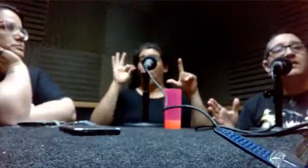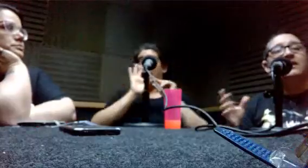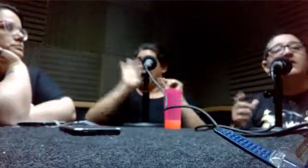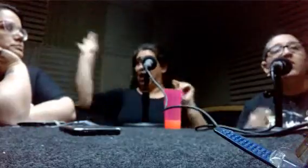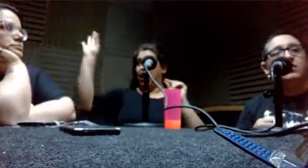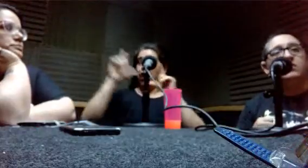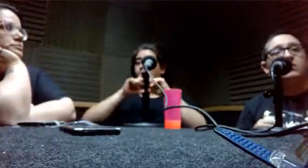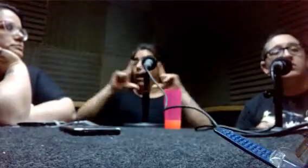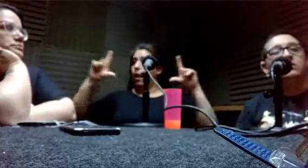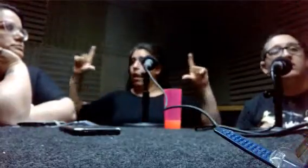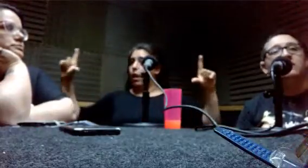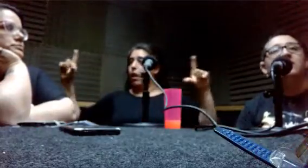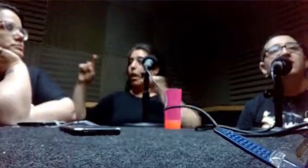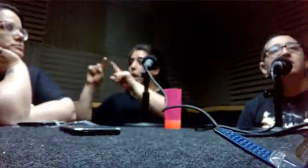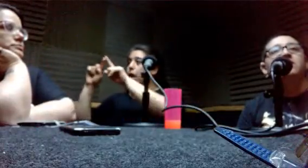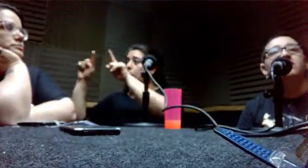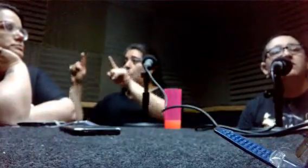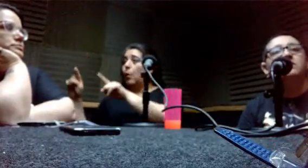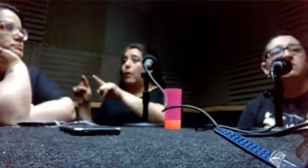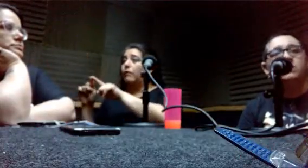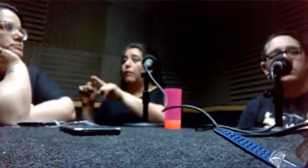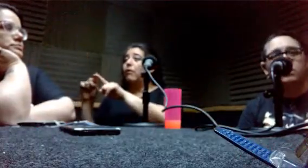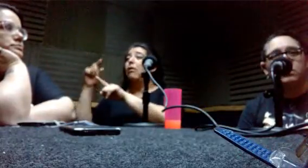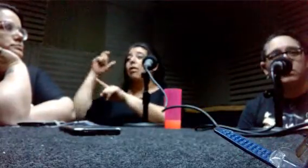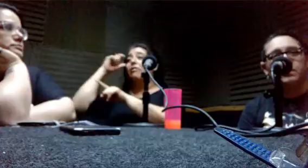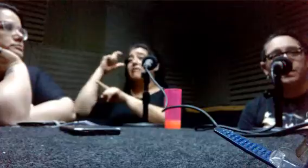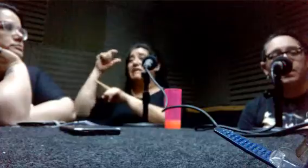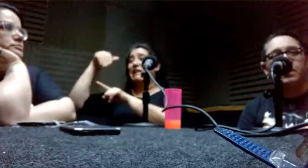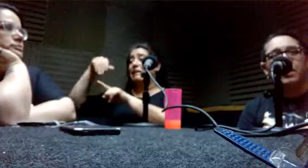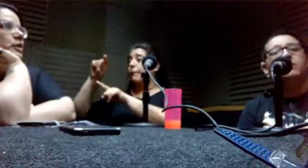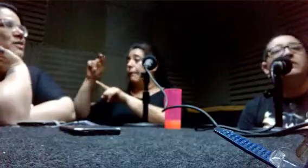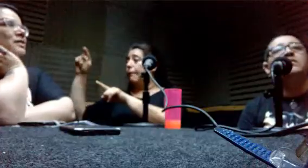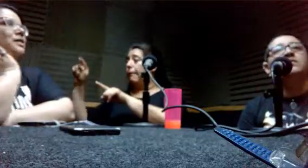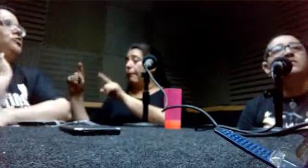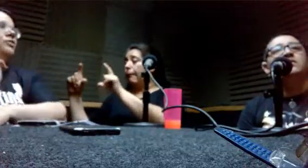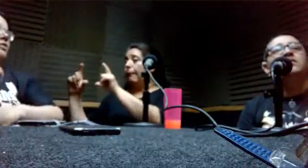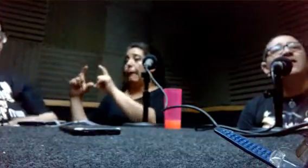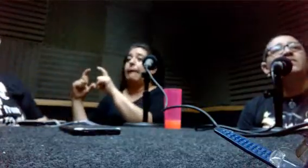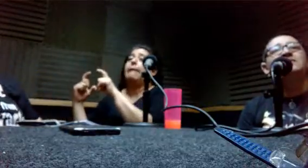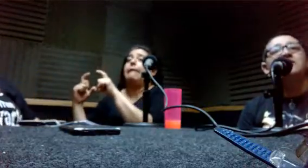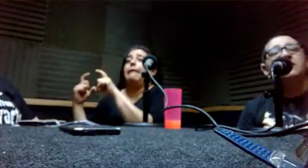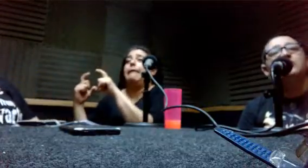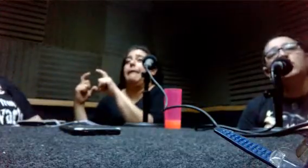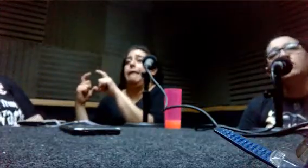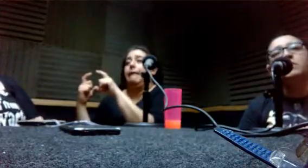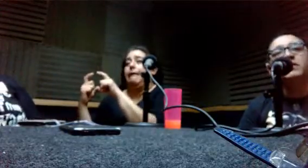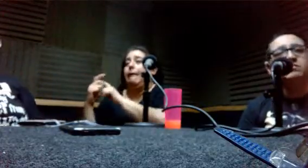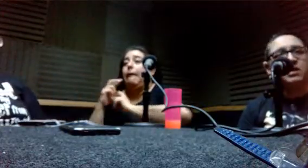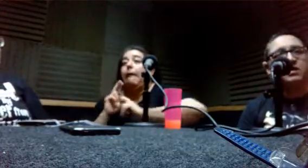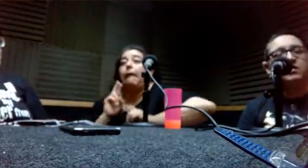El recuadro es de 10 por 10 centímetros. A veces ni ellos lo pueden ver.